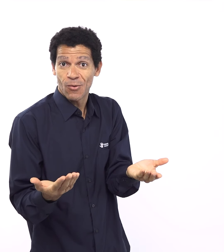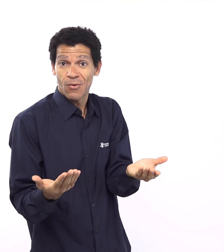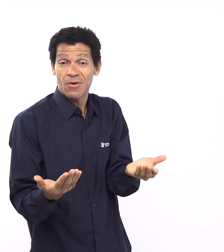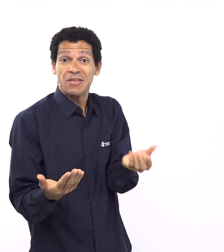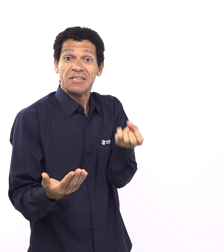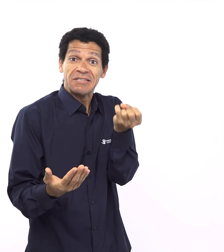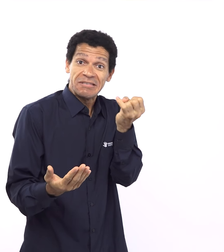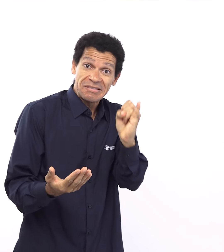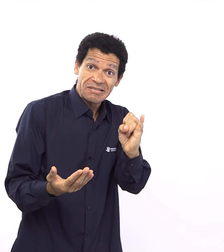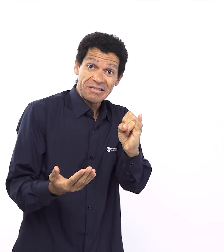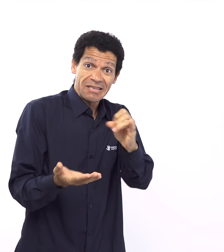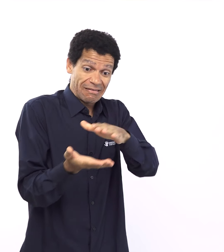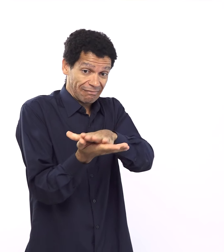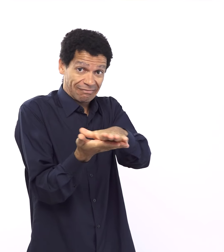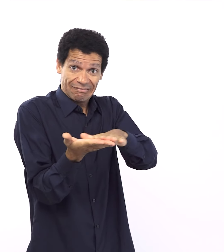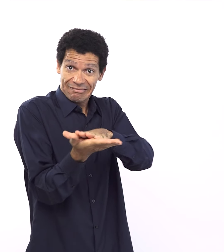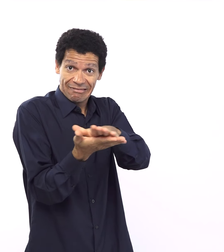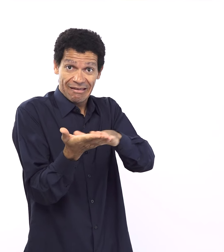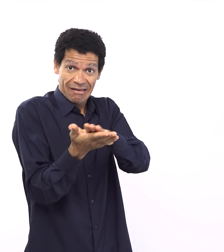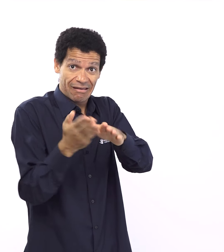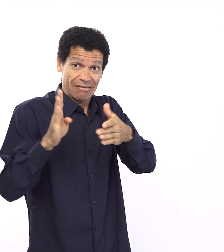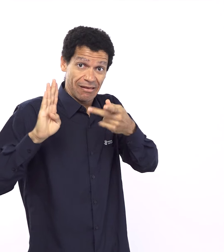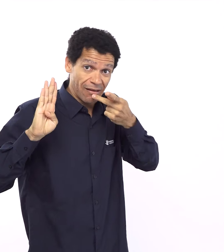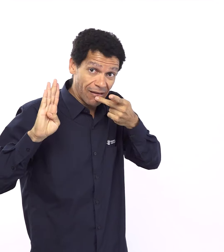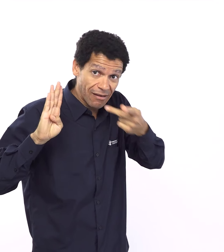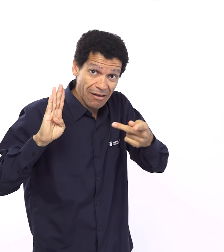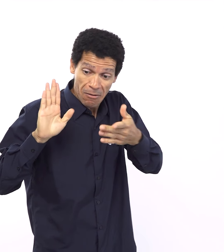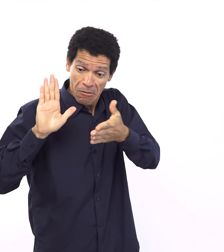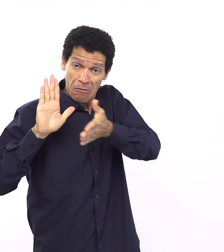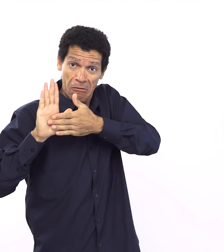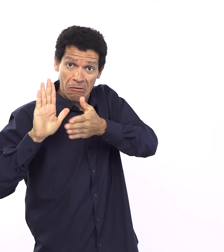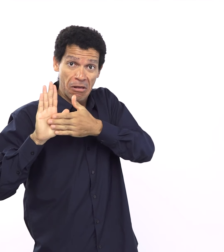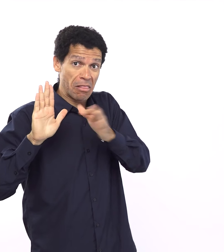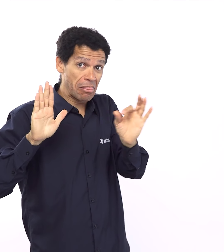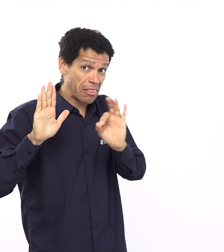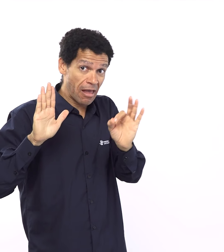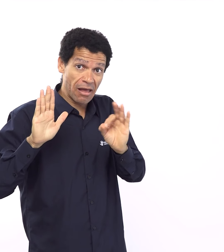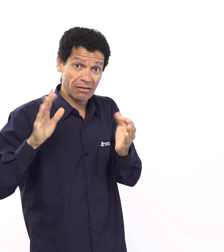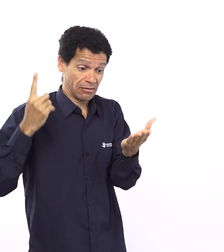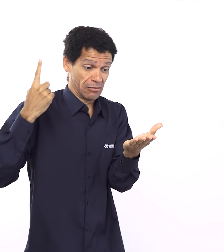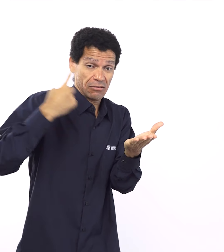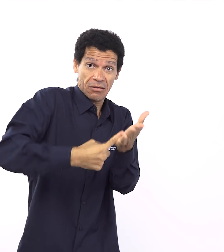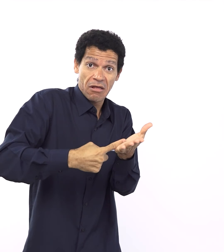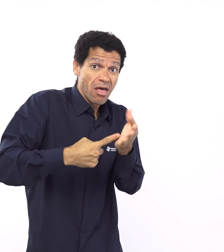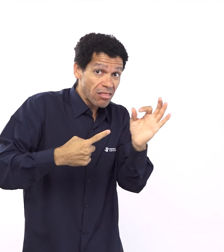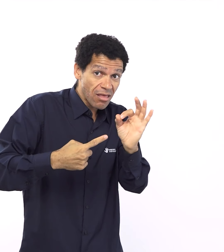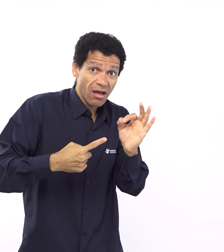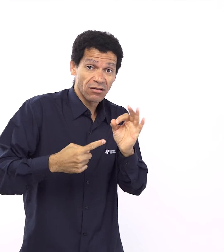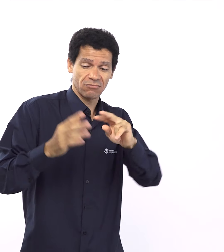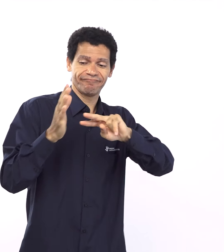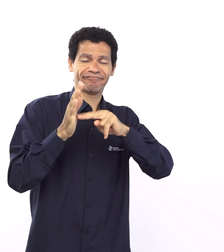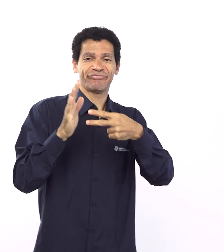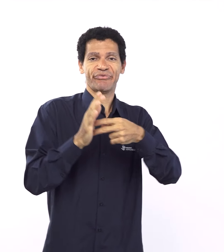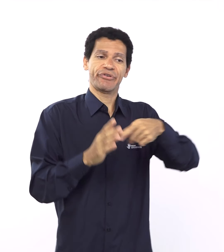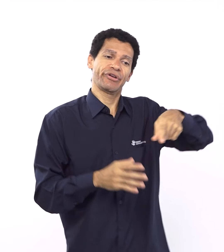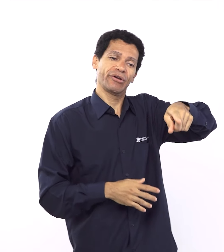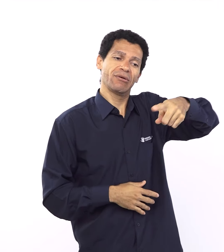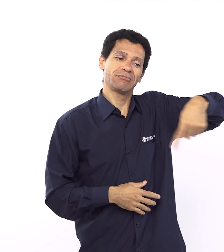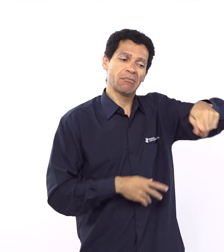mas ninguém alcançaria a vida eterna. Então, Deus preserva isso aí e faz esse recomeço. E como